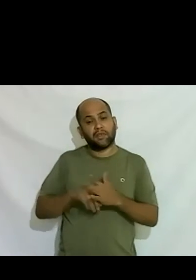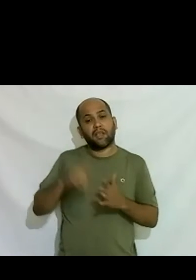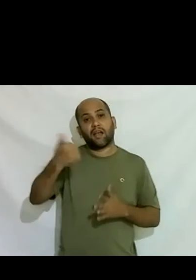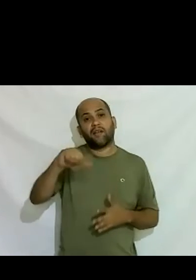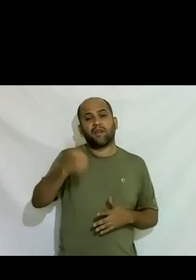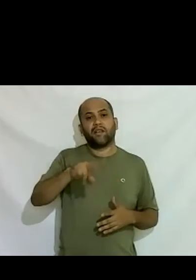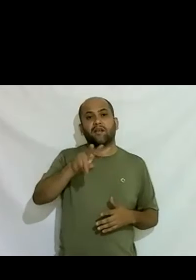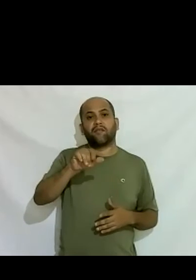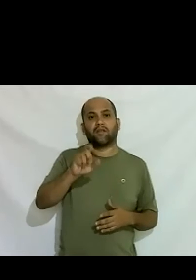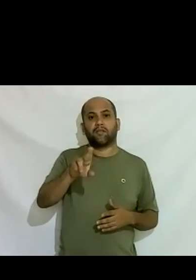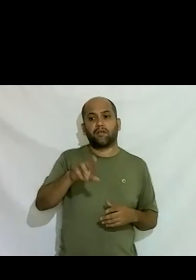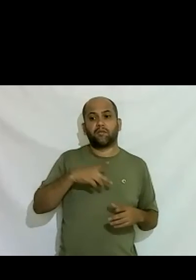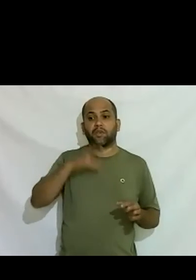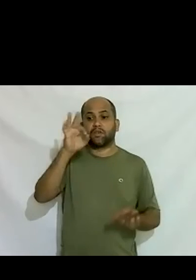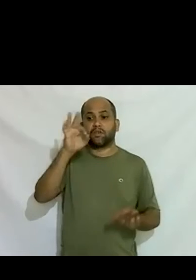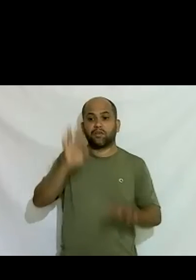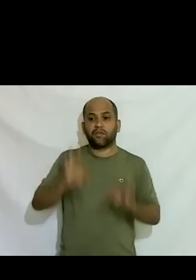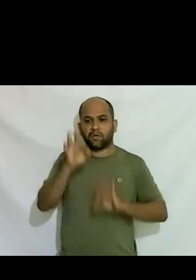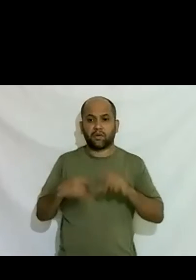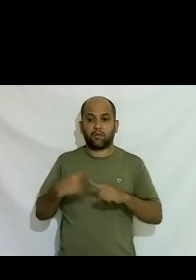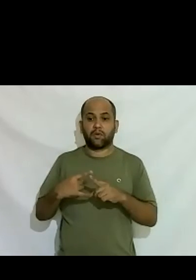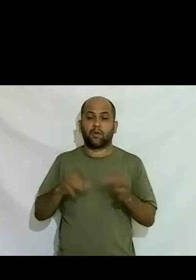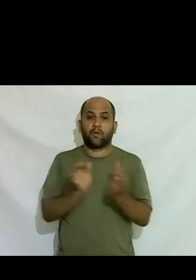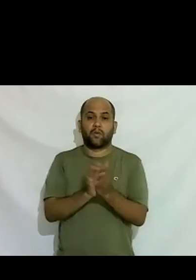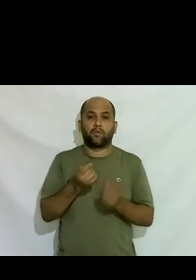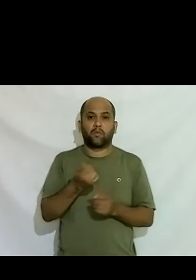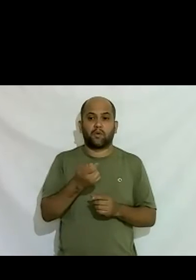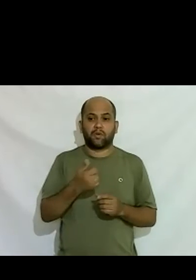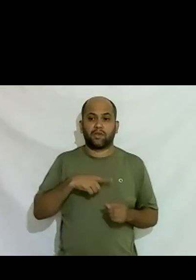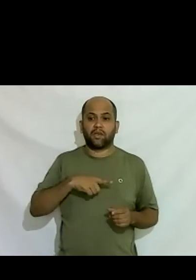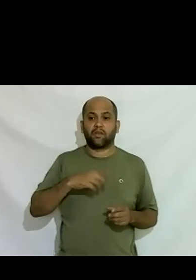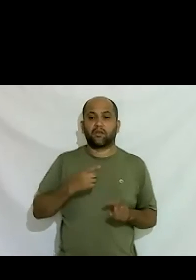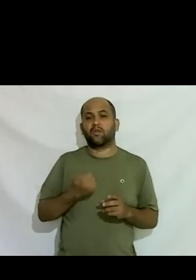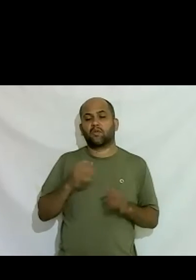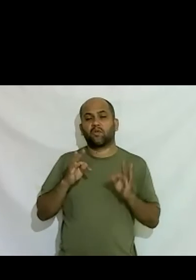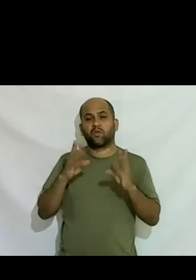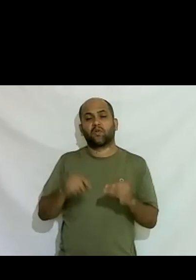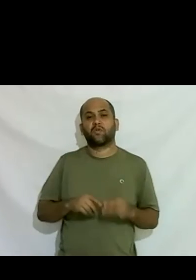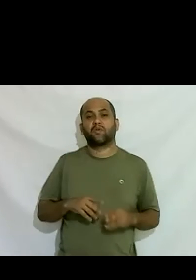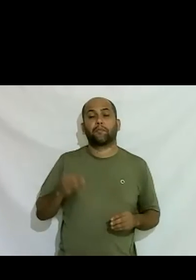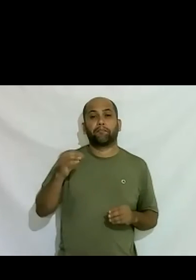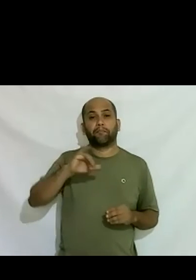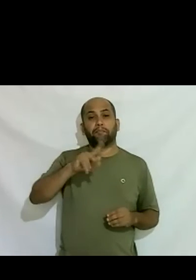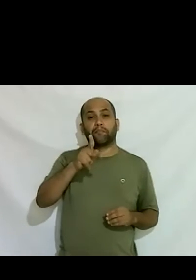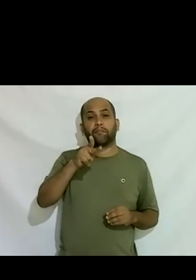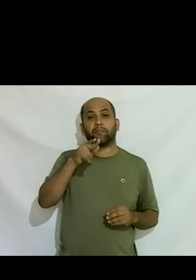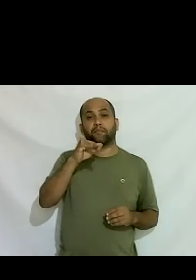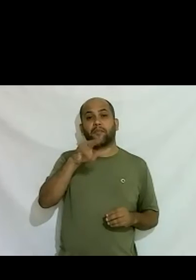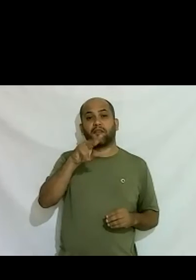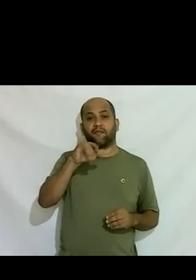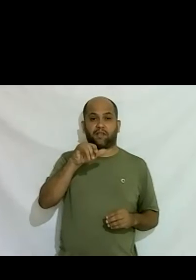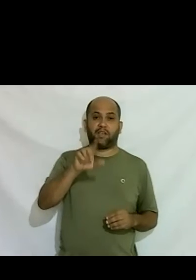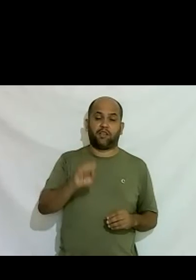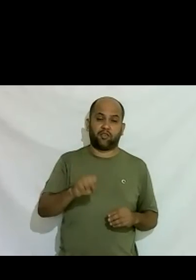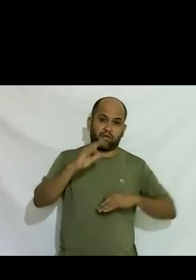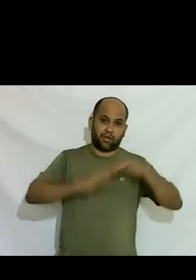justo que um grupo tão pequeno tenham todos os privilégios tenham todas as capacidades tenham todas as capacitações